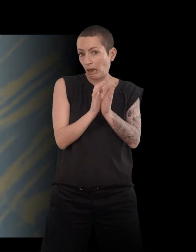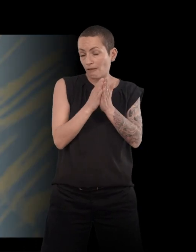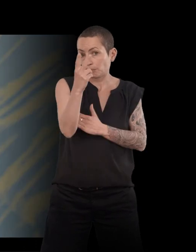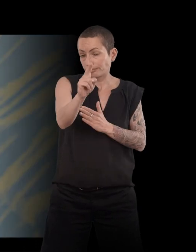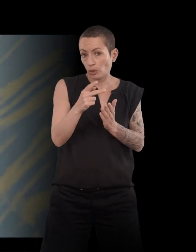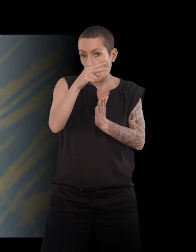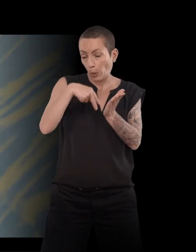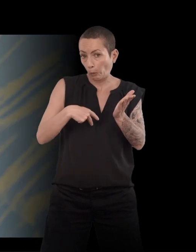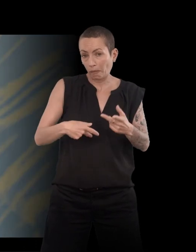La vie est belle, quoi.